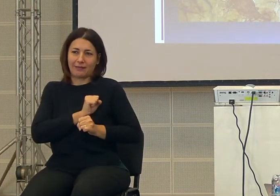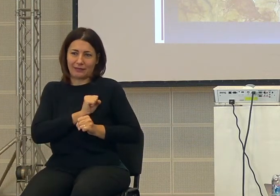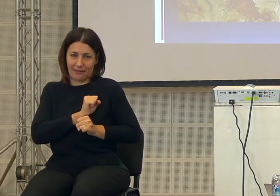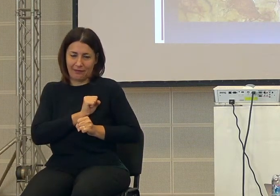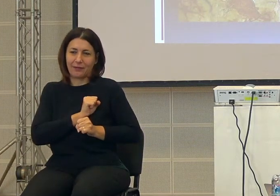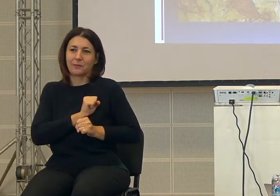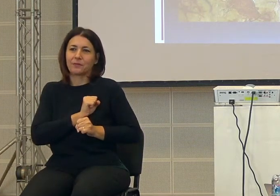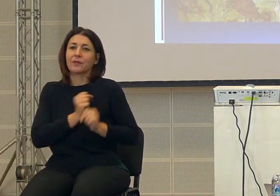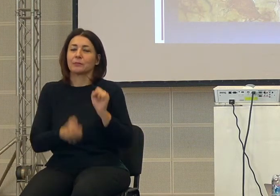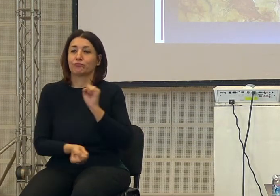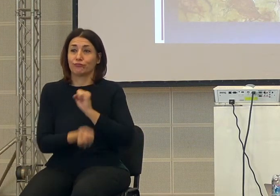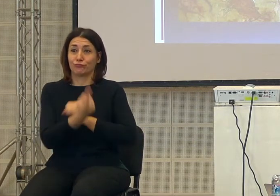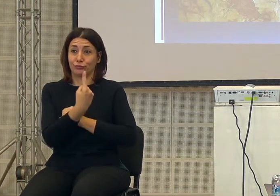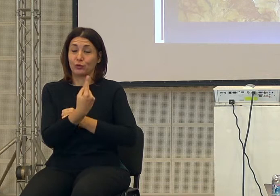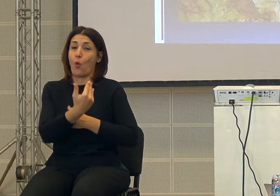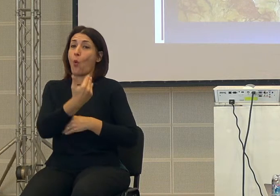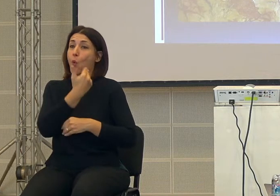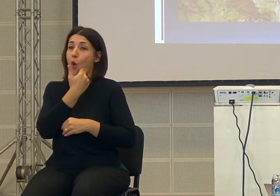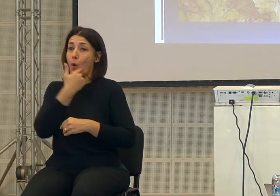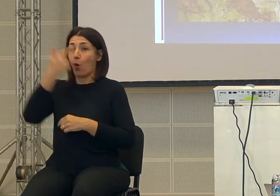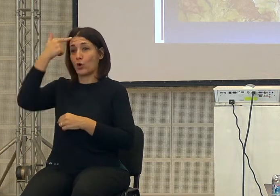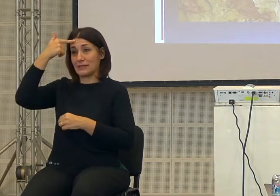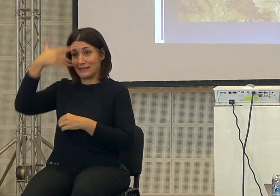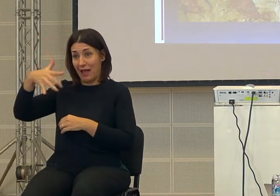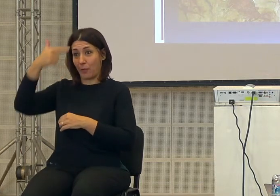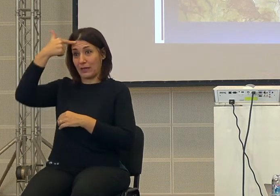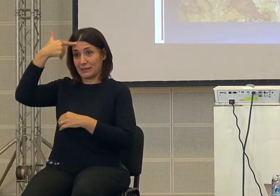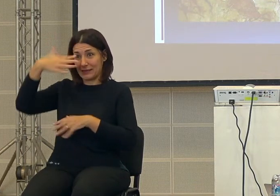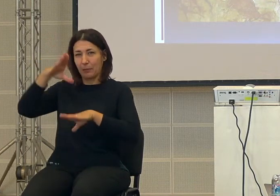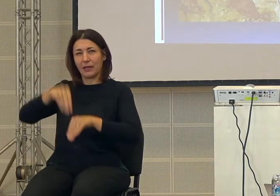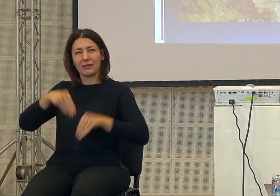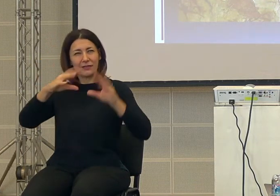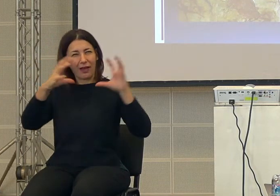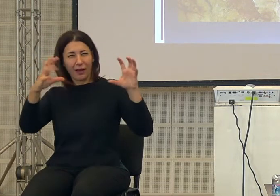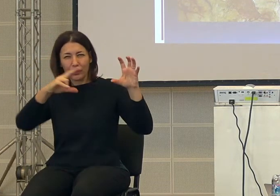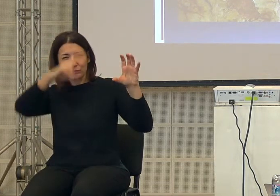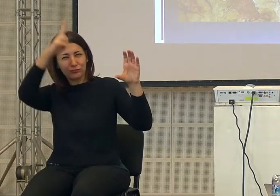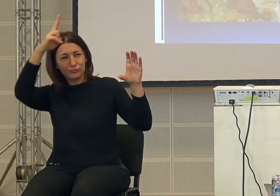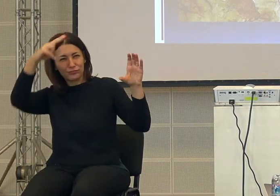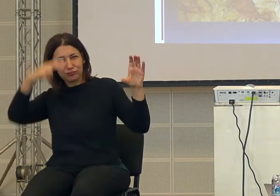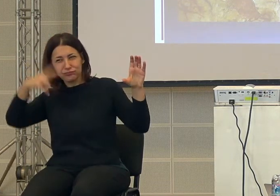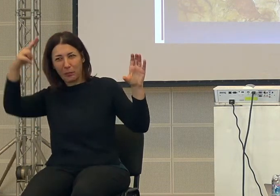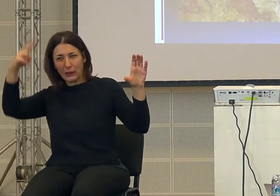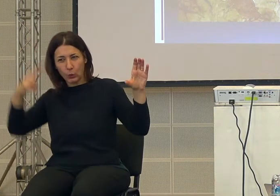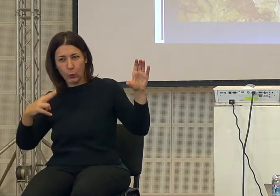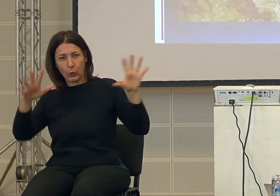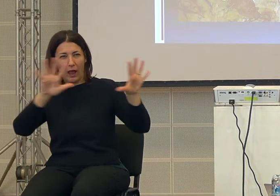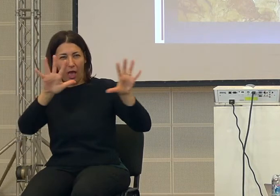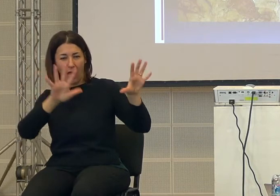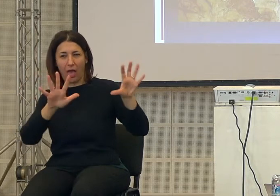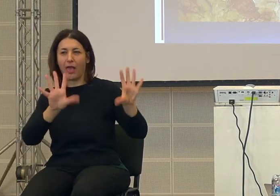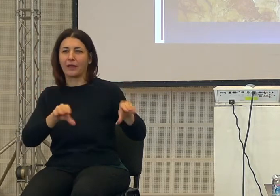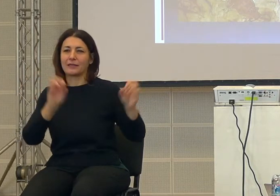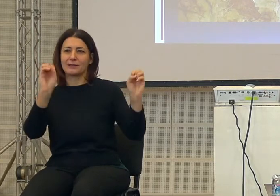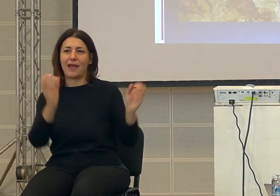l'apparizione dell'uomo sapiens sapiens comincia le pitture rupestri, comincia l'arte,